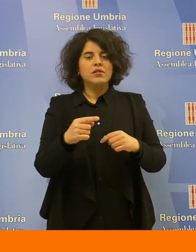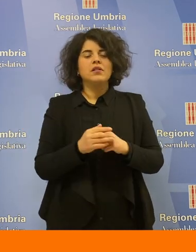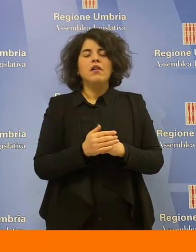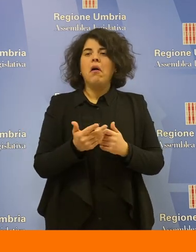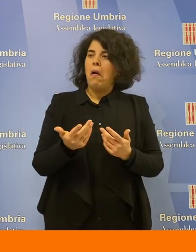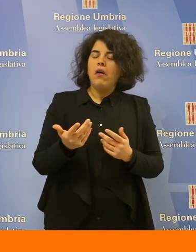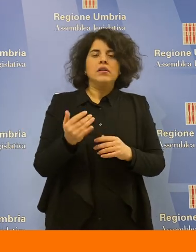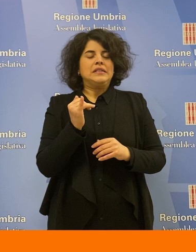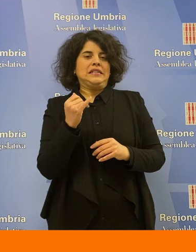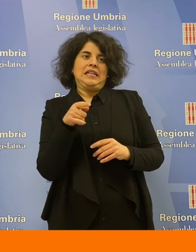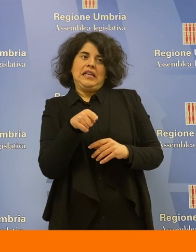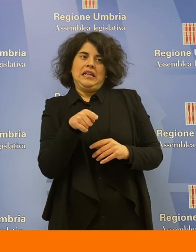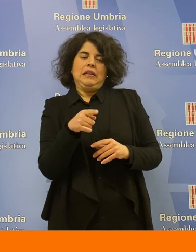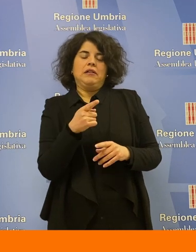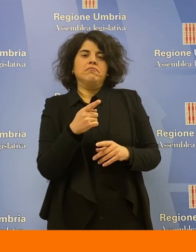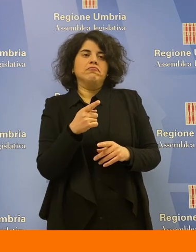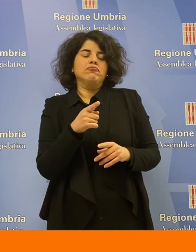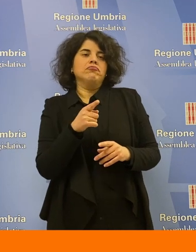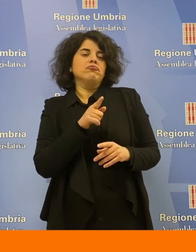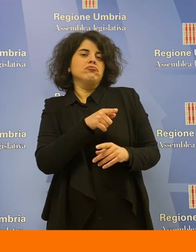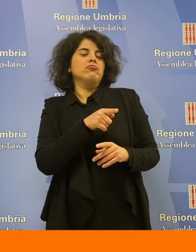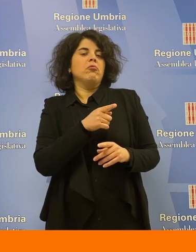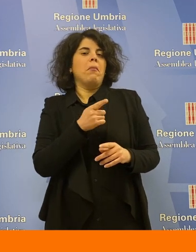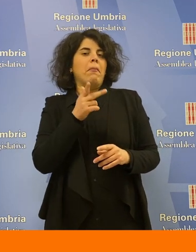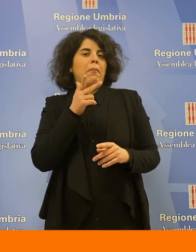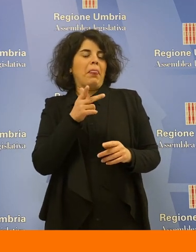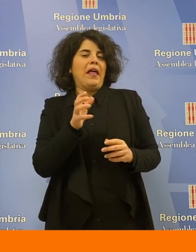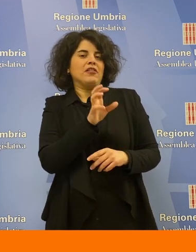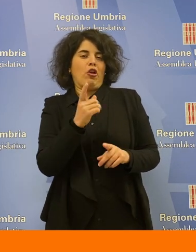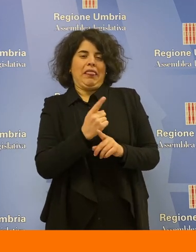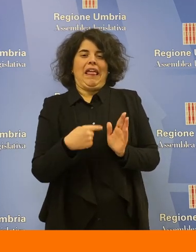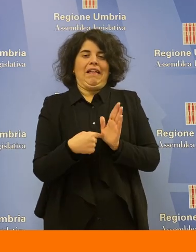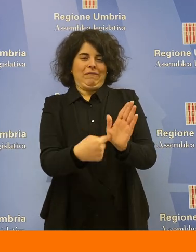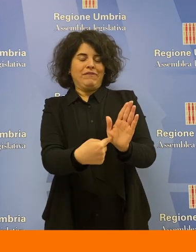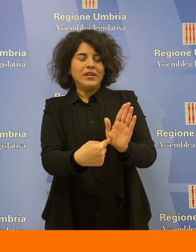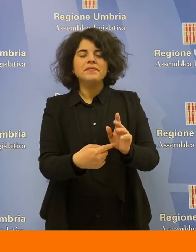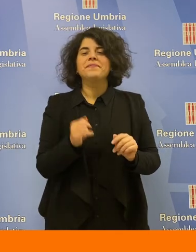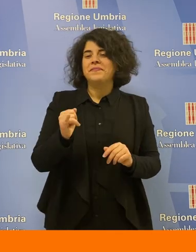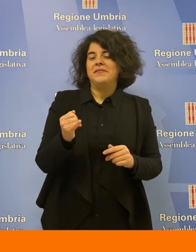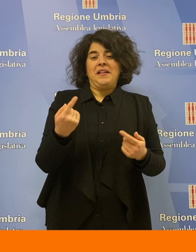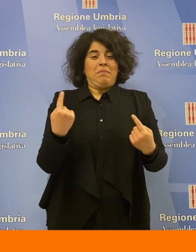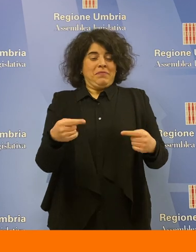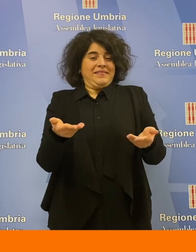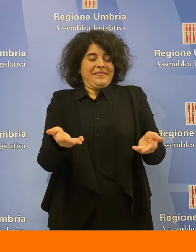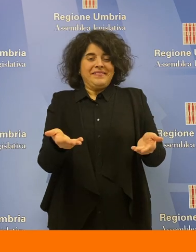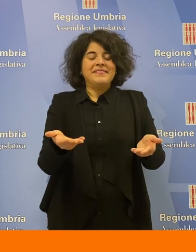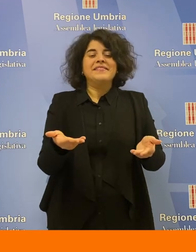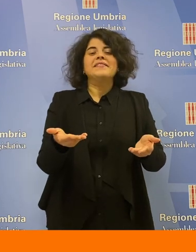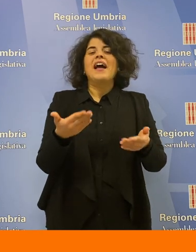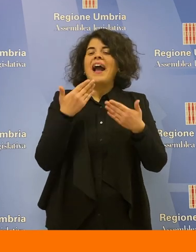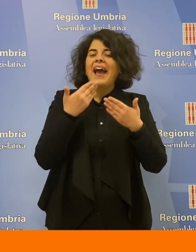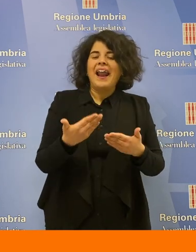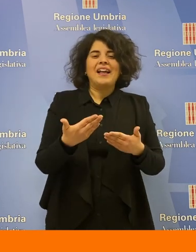la regione che secondo me andrebbe fatto conoscere. E infatti siamo qui apposta. La ringrazio, avvocato Marcello Pecorari, difensore